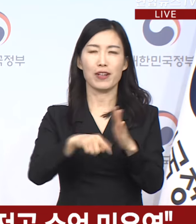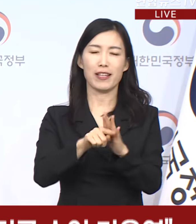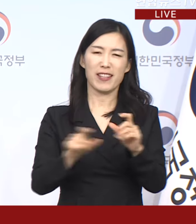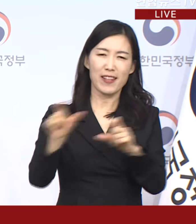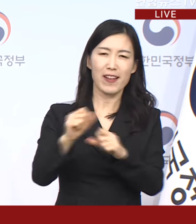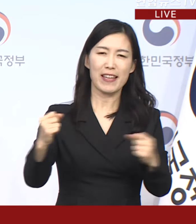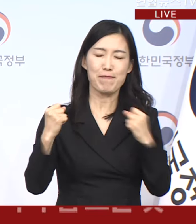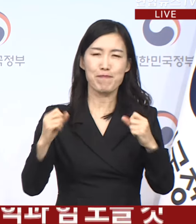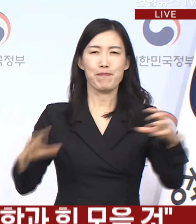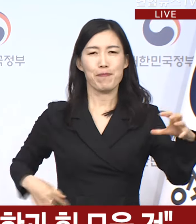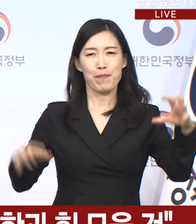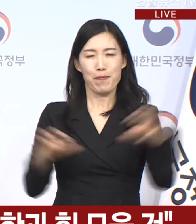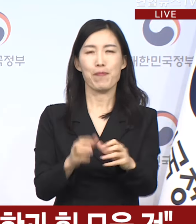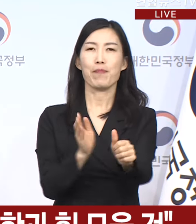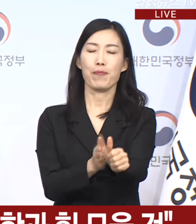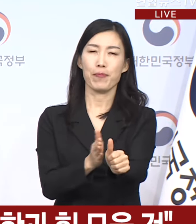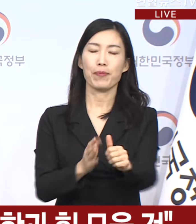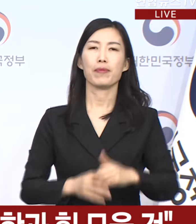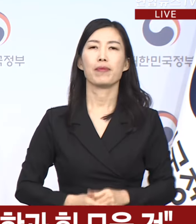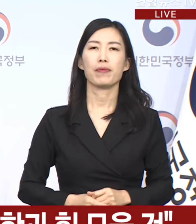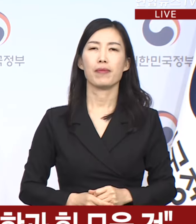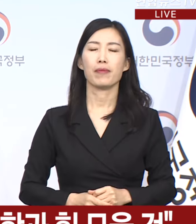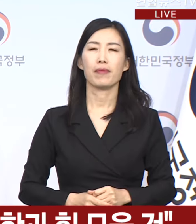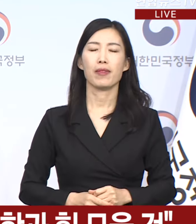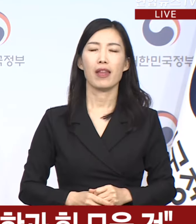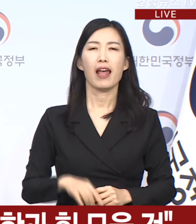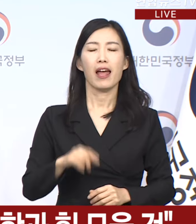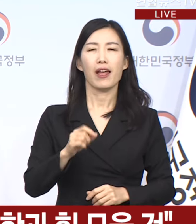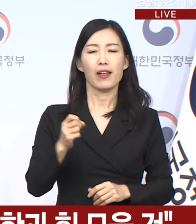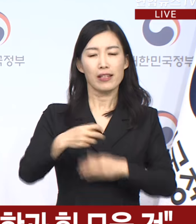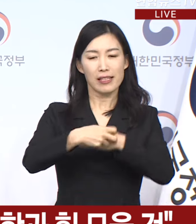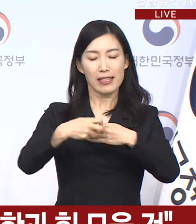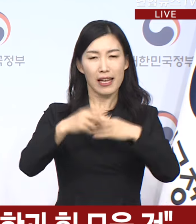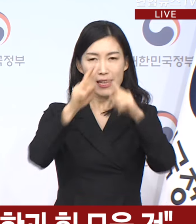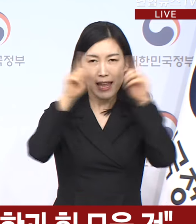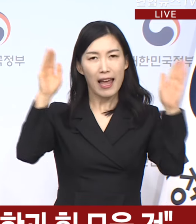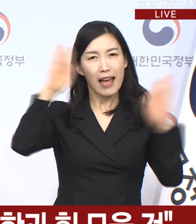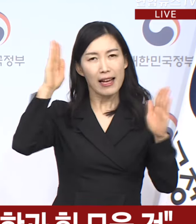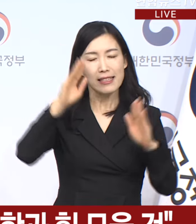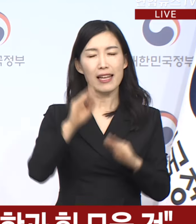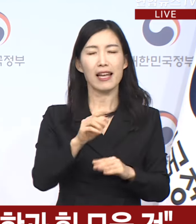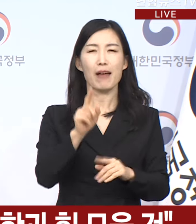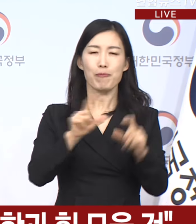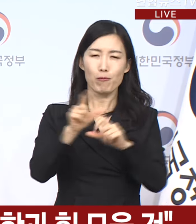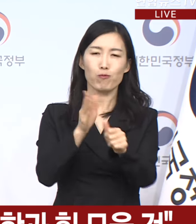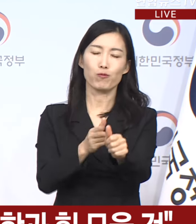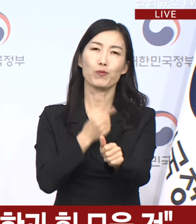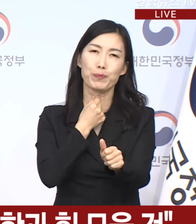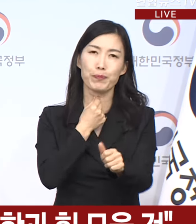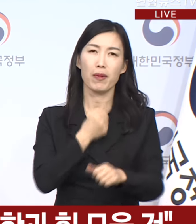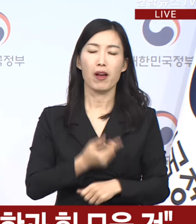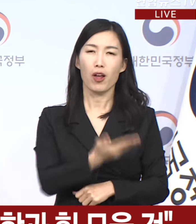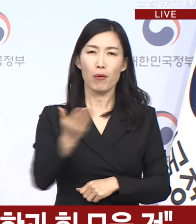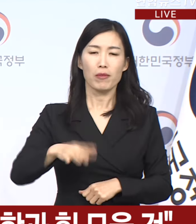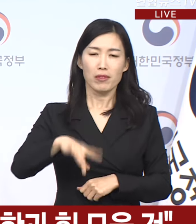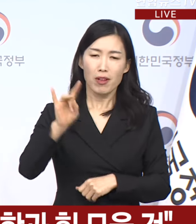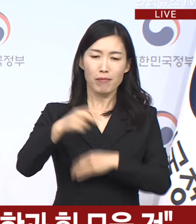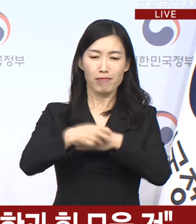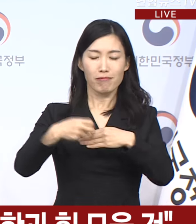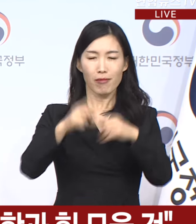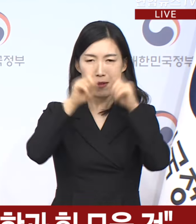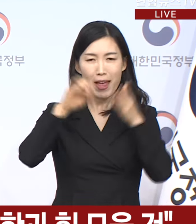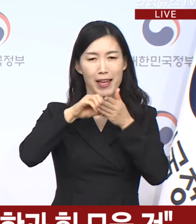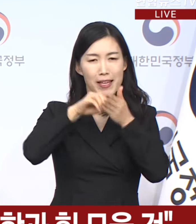마지막으로 의대생 여러분께도 강곡히 요청드립니다. 국민의 생명과 건강을